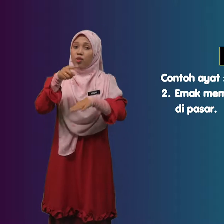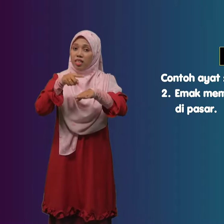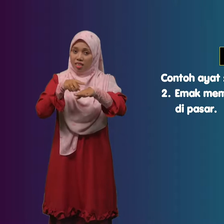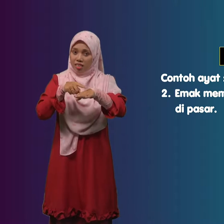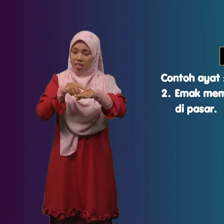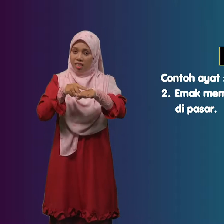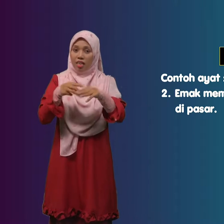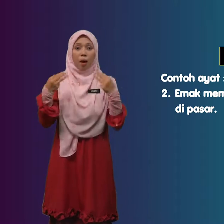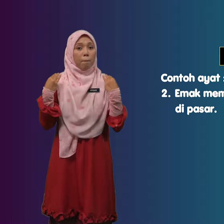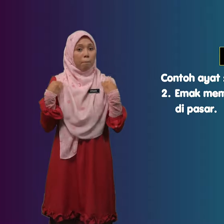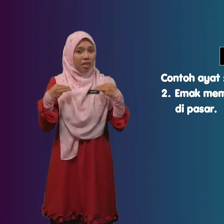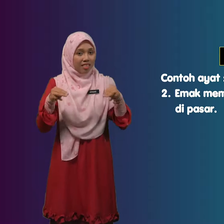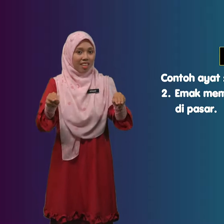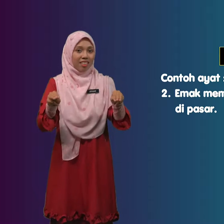Di Pasar